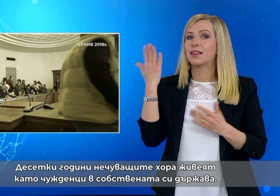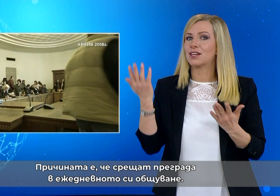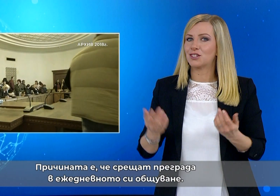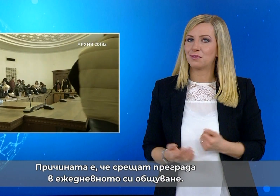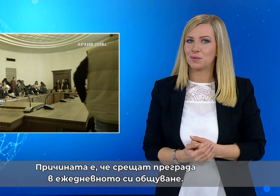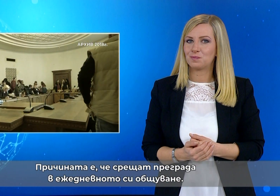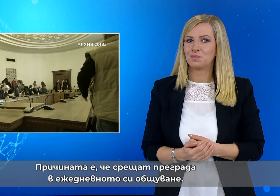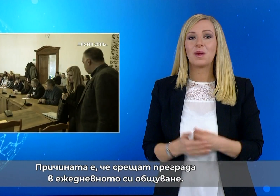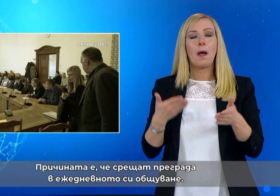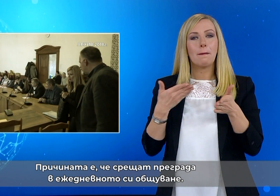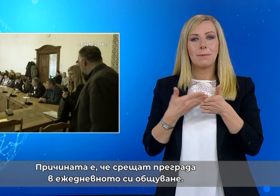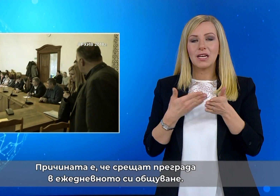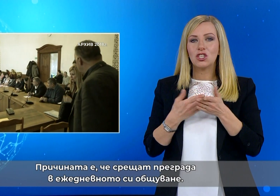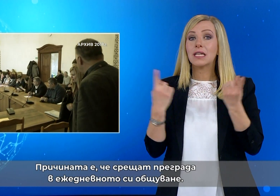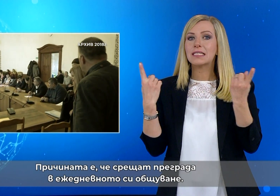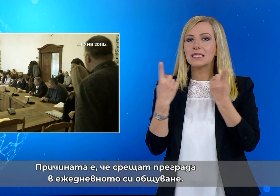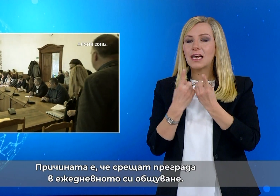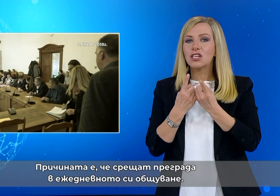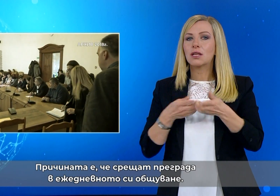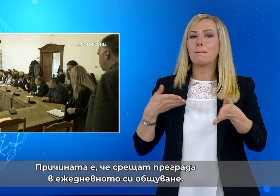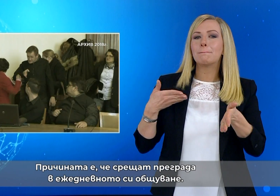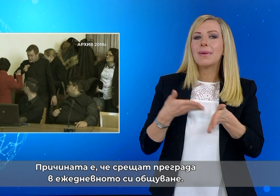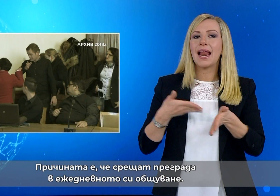Причината е, че срещат преграда в ежедневното си общуване.